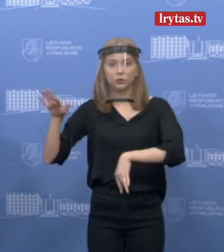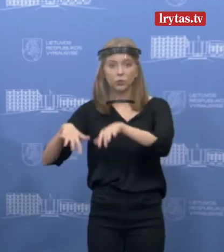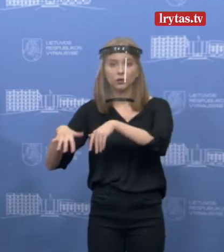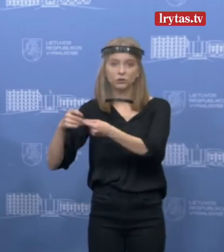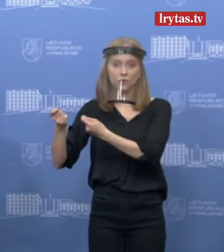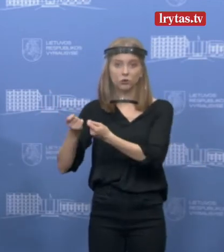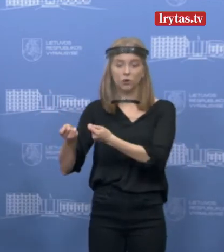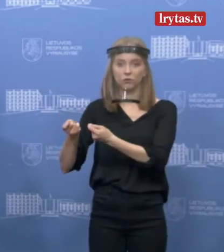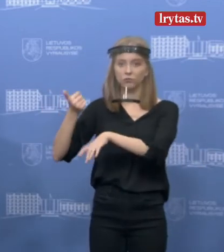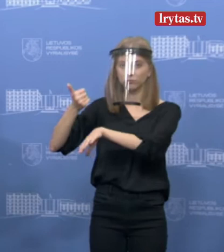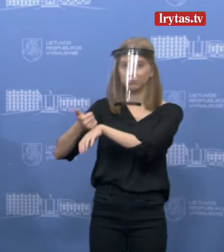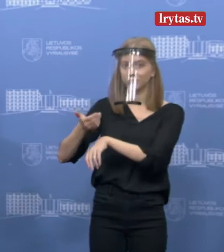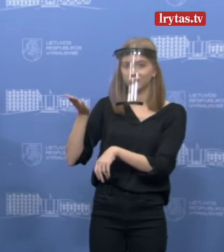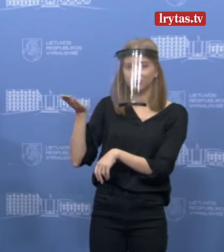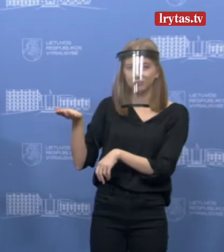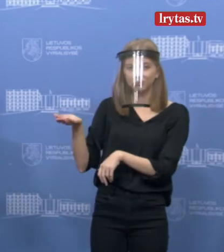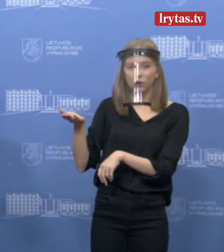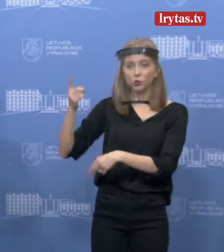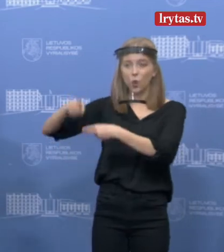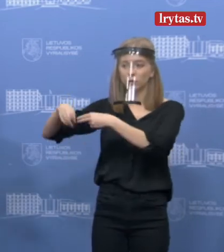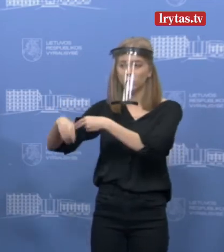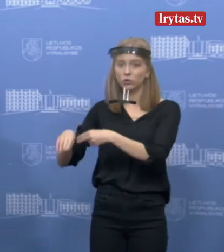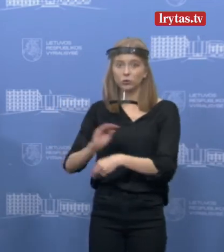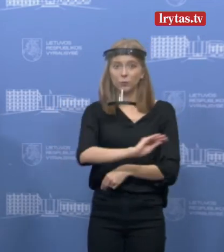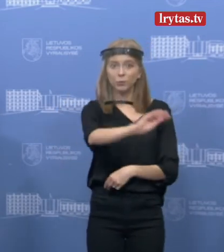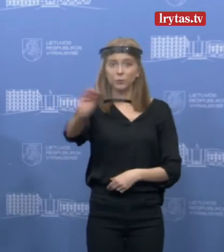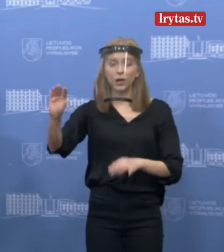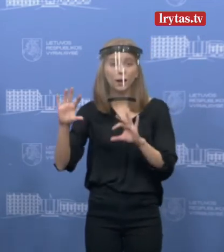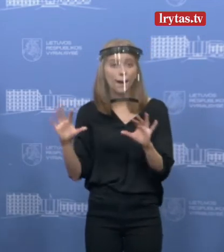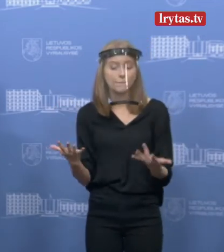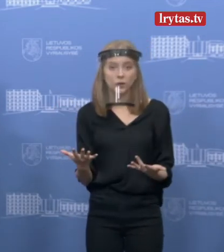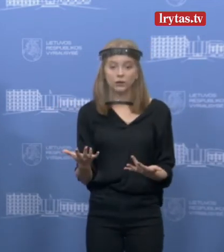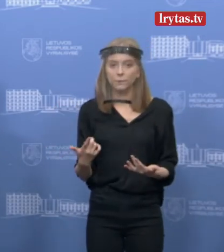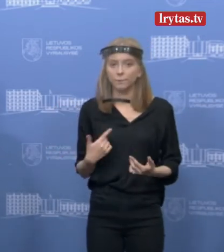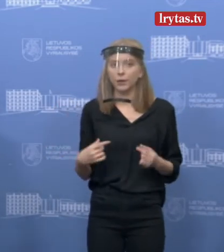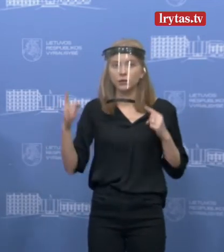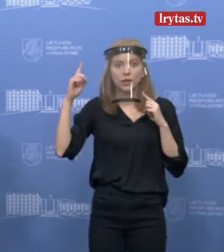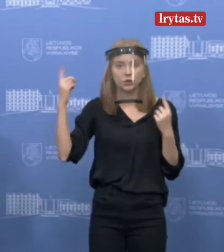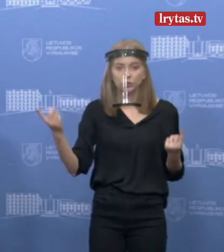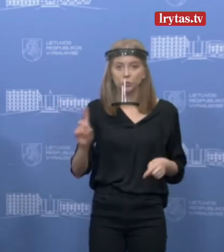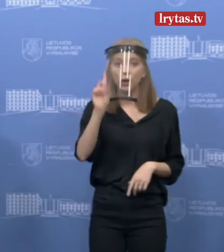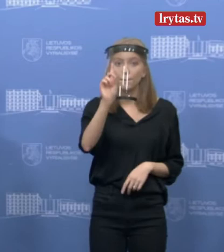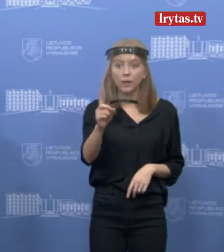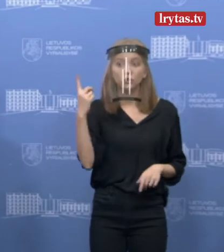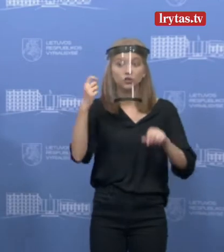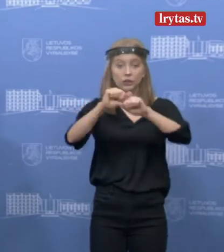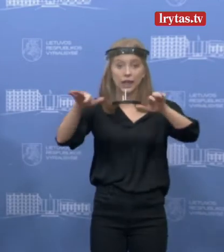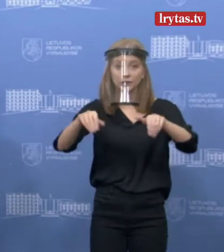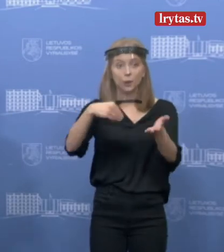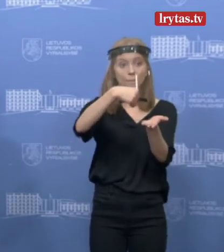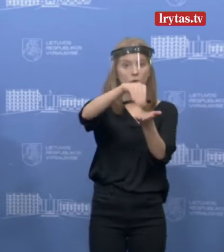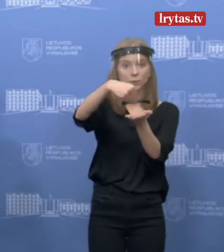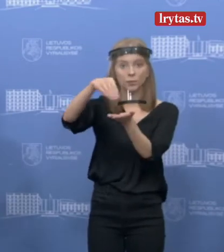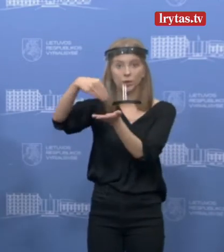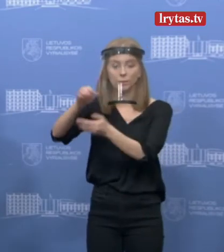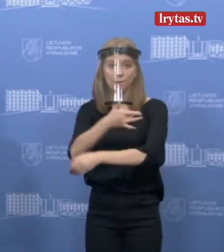kažką pasakyti. Tačiau, na, esminis principas, kaip sumanytas šis žiniaskėdos pirkimas, tai yra toksai, kad mes